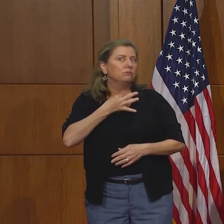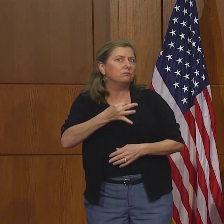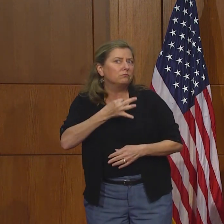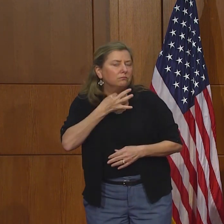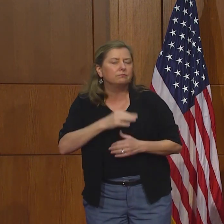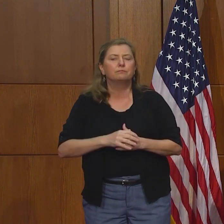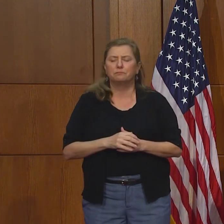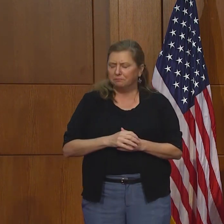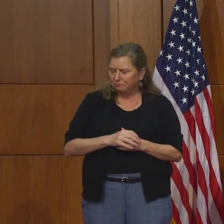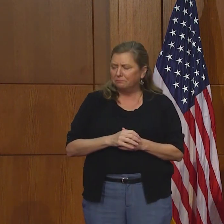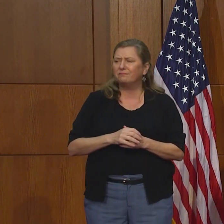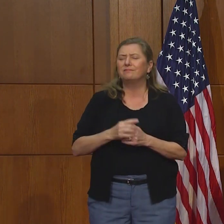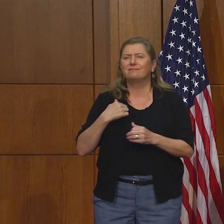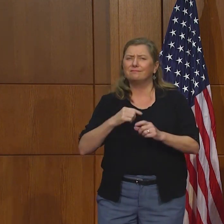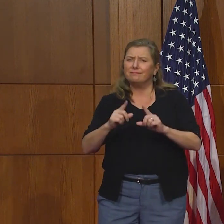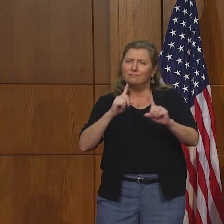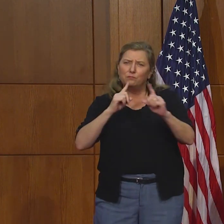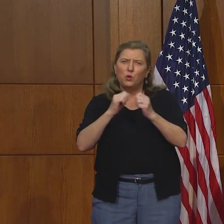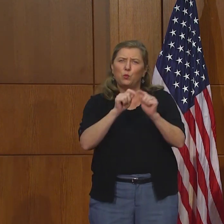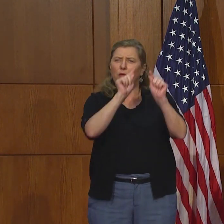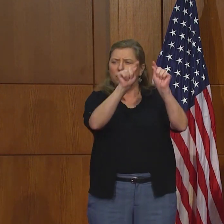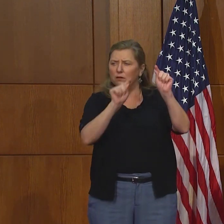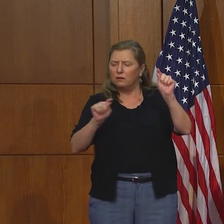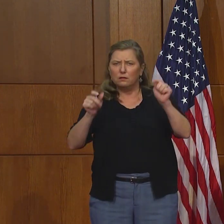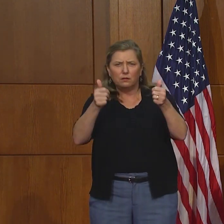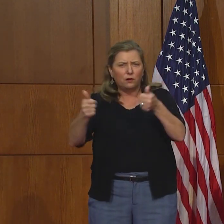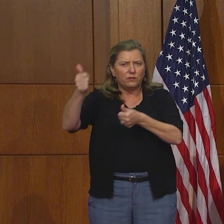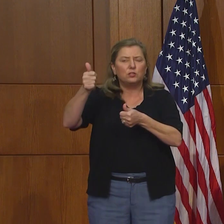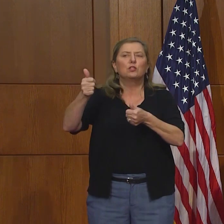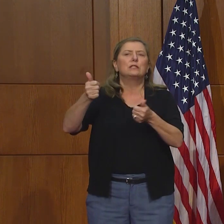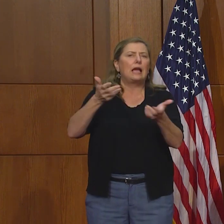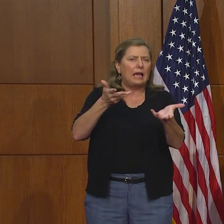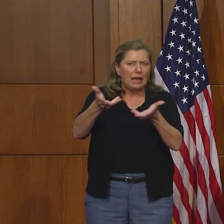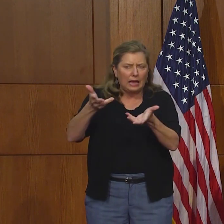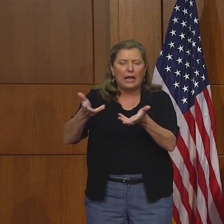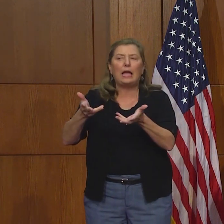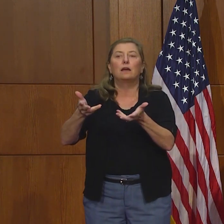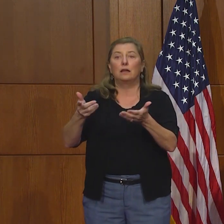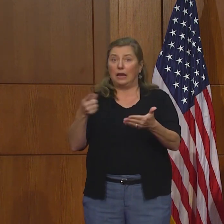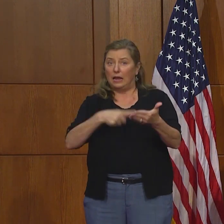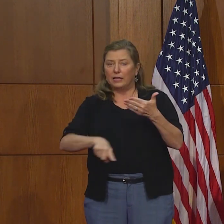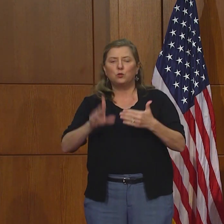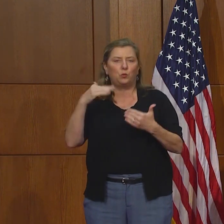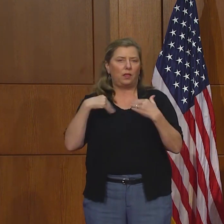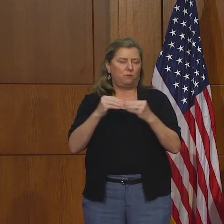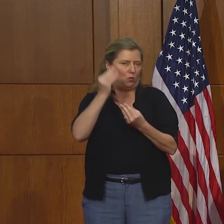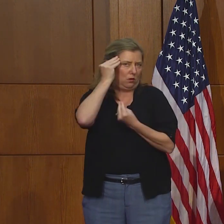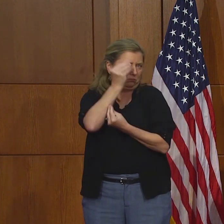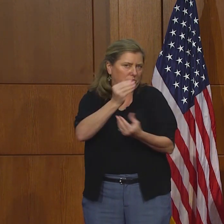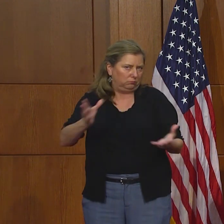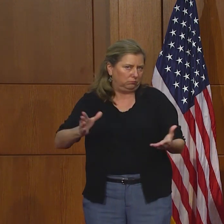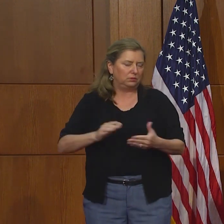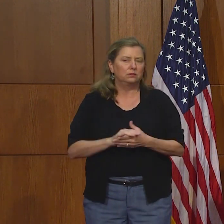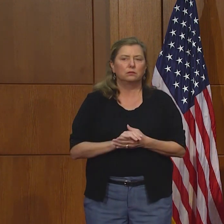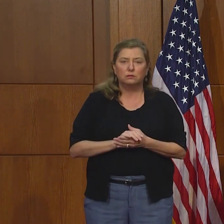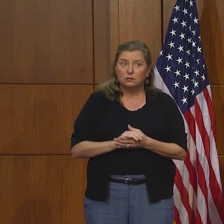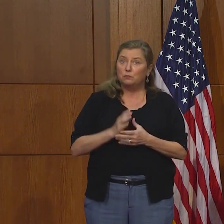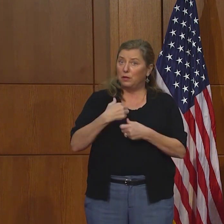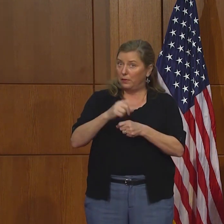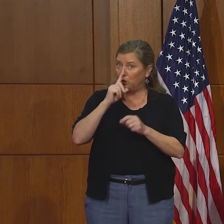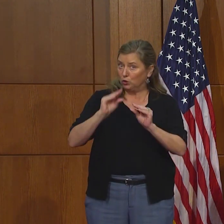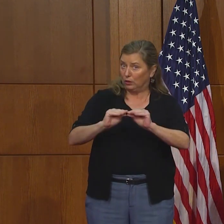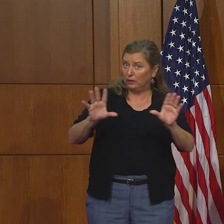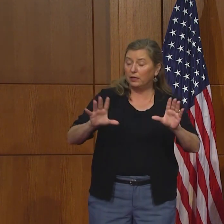comunicación frecuente con los oficiales de esas localidades y la próxima semana les vamos a contar qué ha pasado.